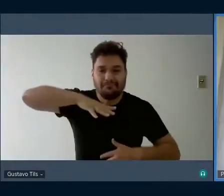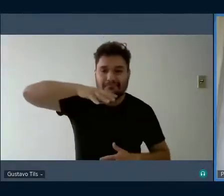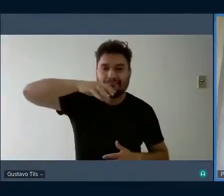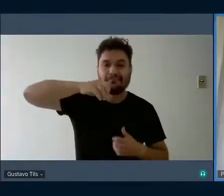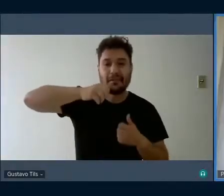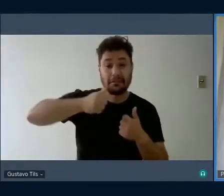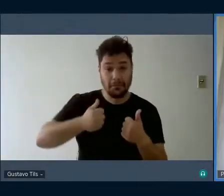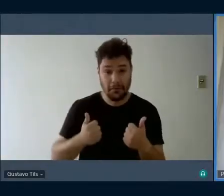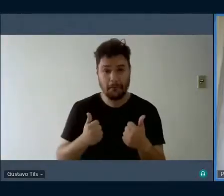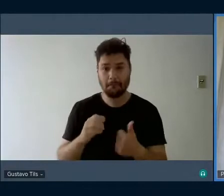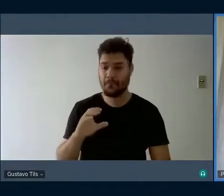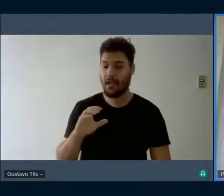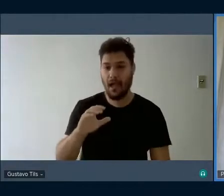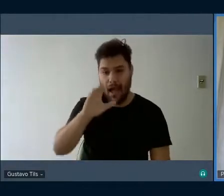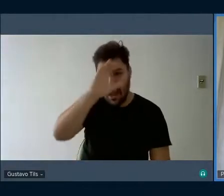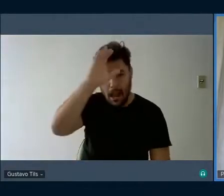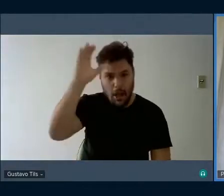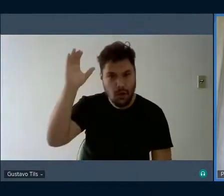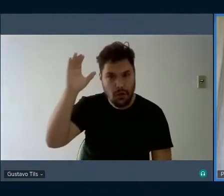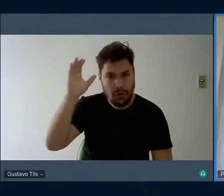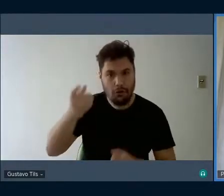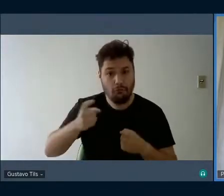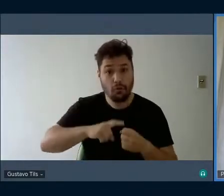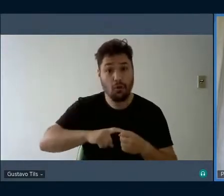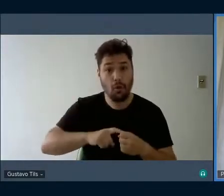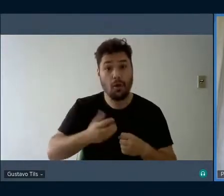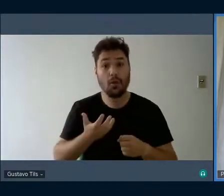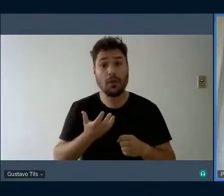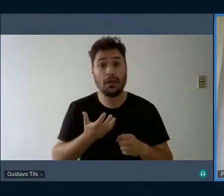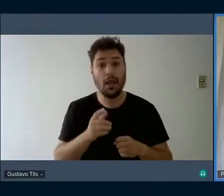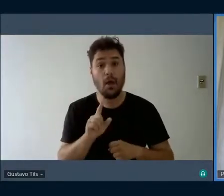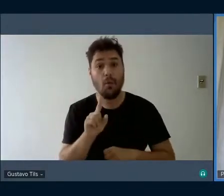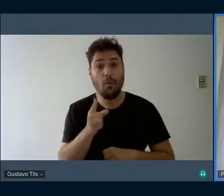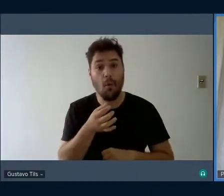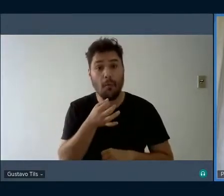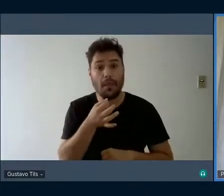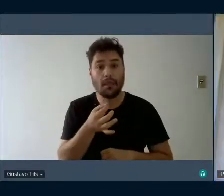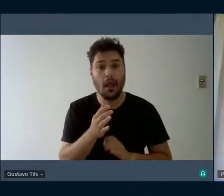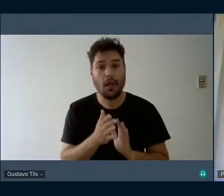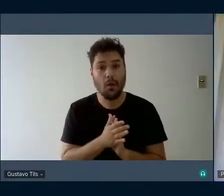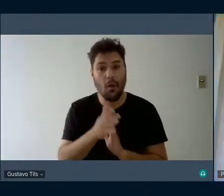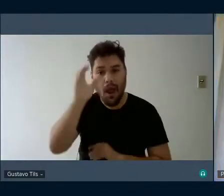A Carolina, a professora Carolina, já voltou, eu queria fazer mais um comentário rapidamente.